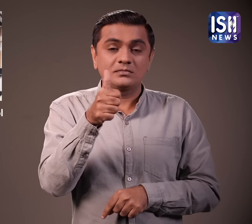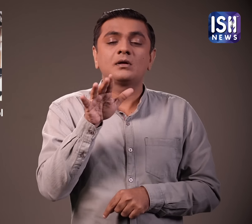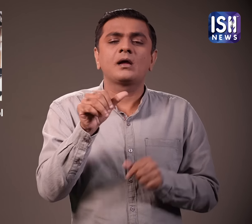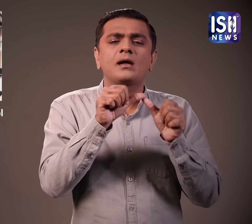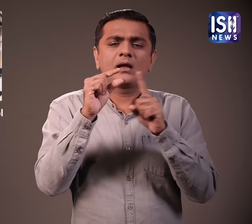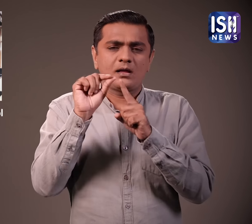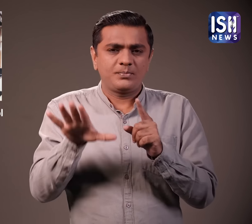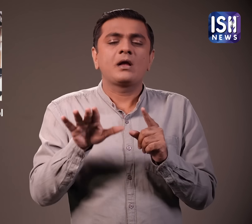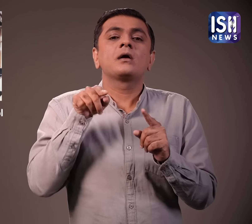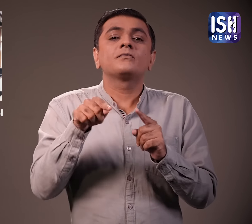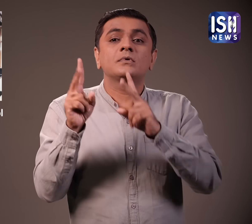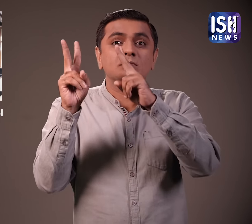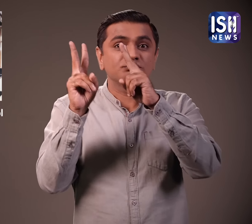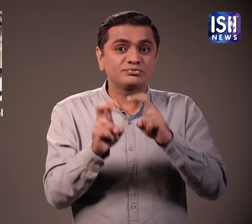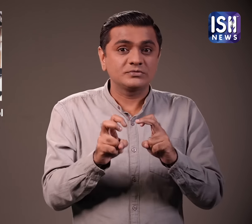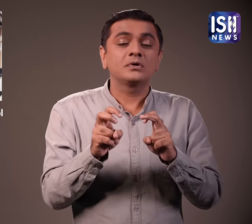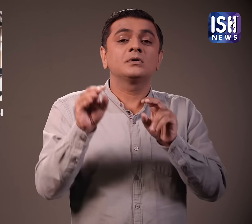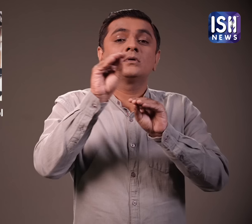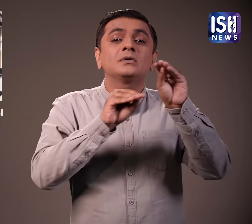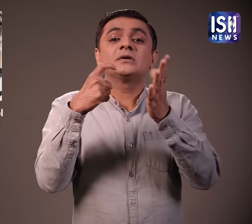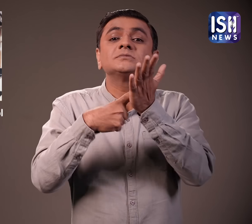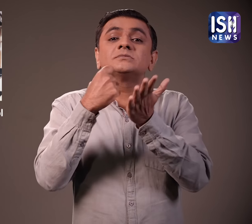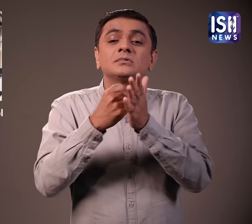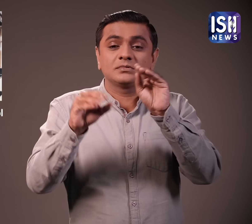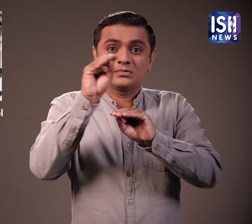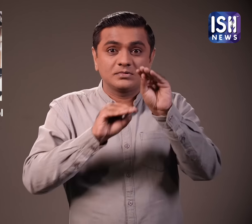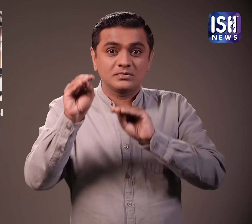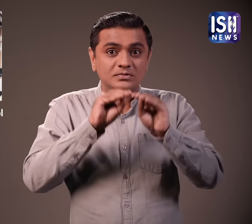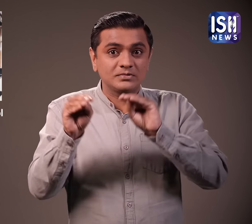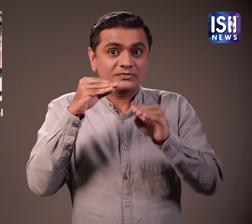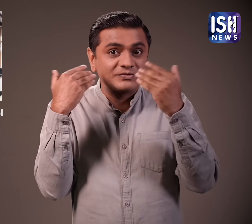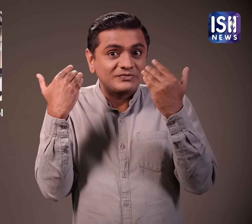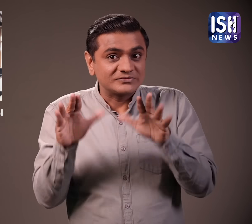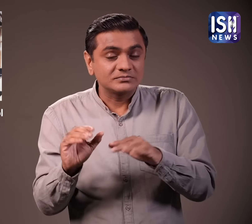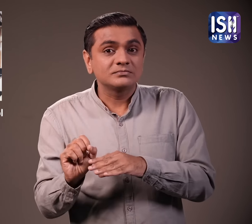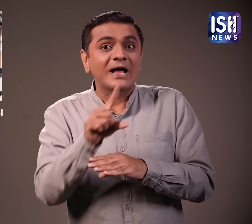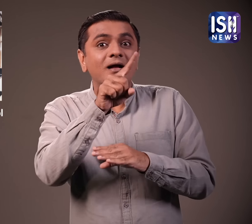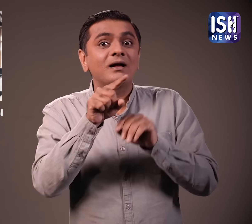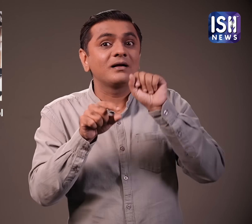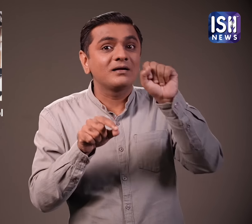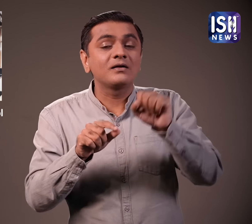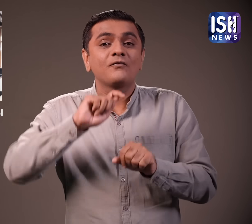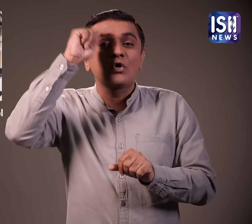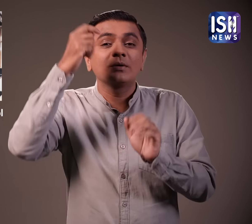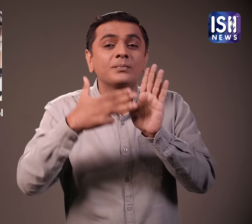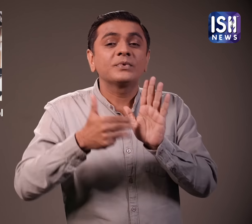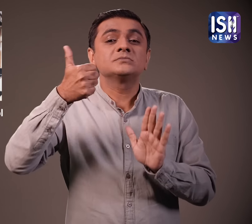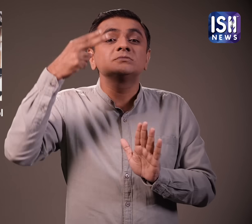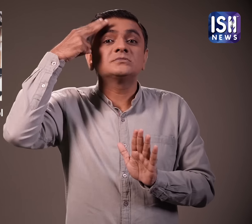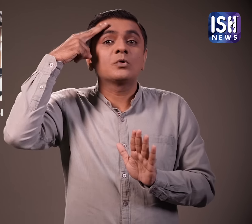ग्राहकों को एक मुबाइल आप के माध्यम से पंजीकरन कराना होगा और साउधी विदेश मंत्राले से